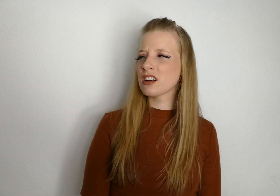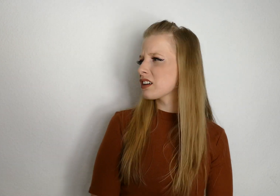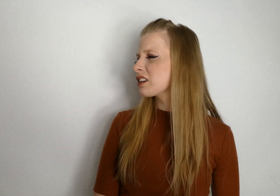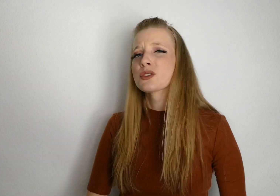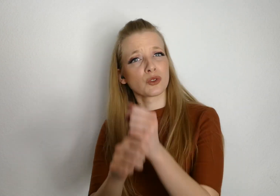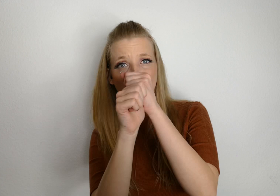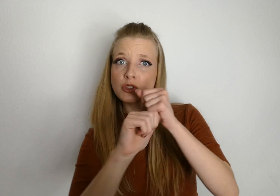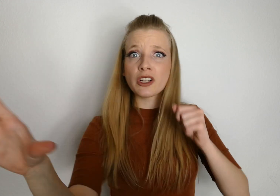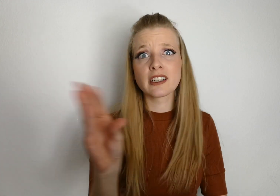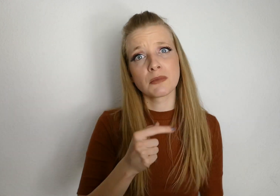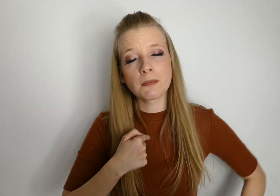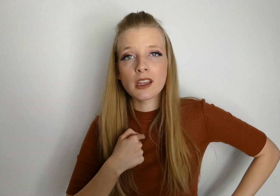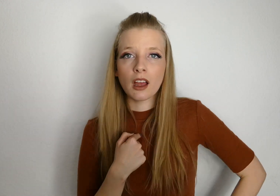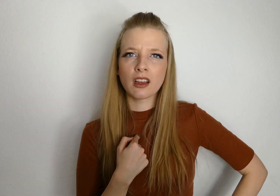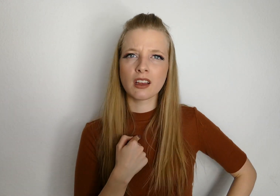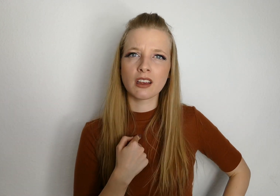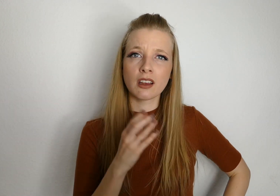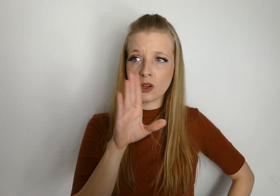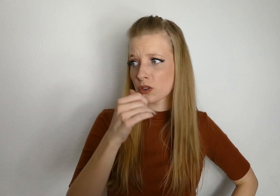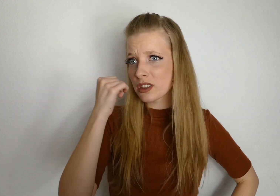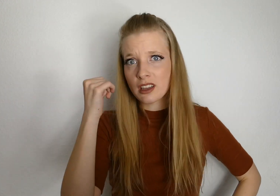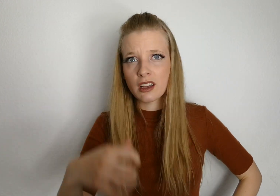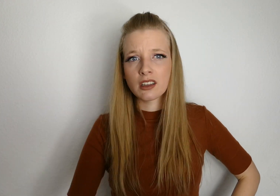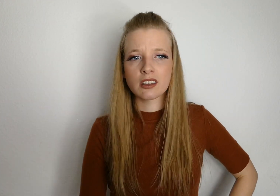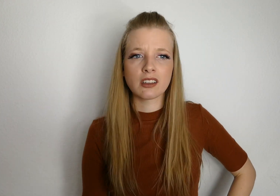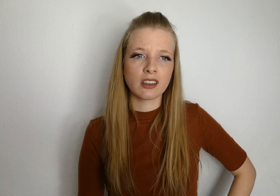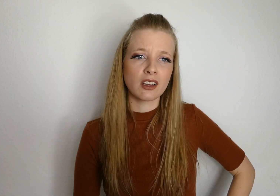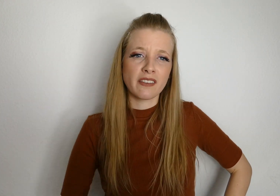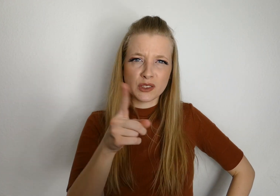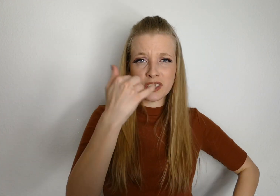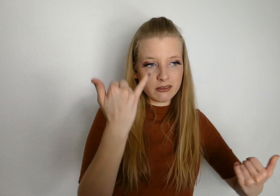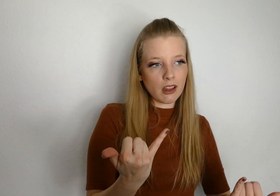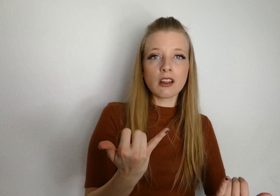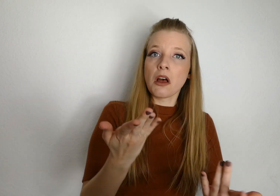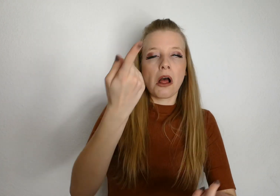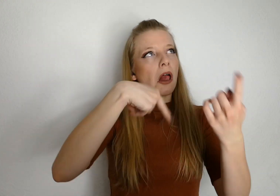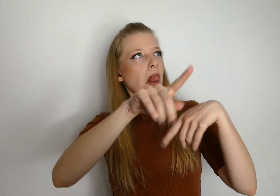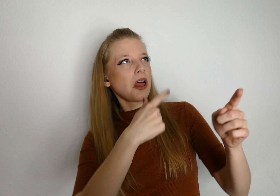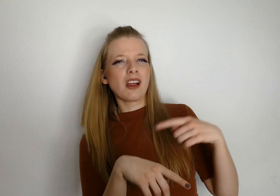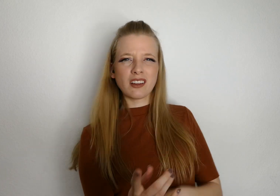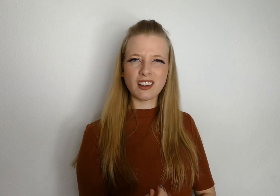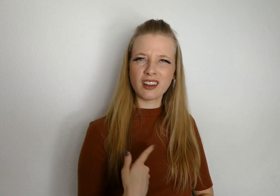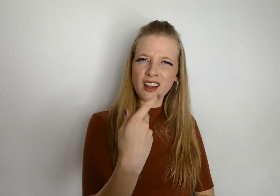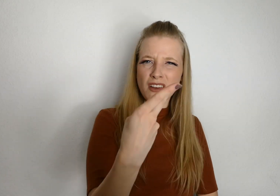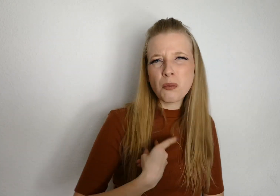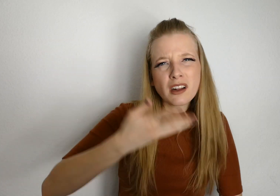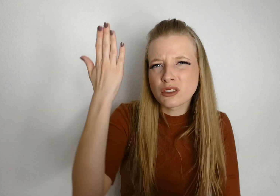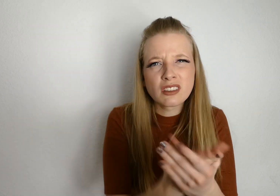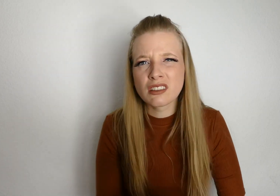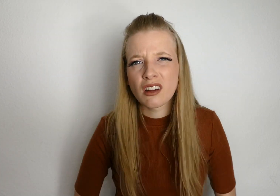So'n Scheiß mit mir und ihr? Auch wenn du jetzt was anderes sagst Wir sind doch eh schon